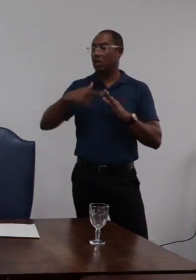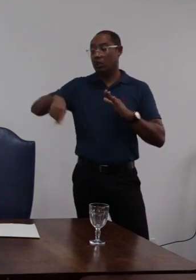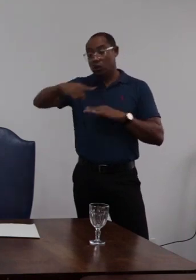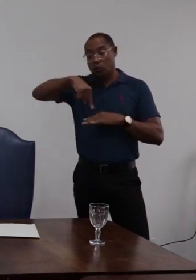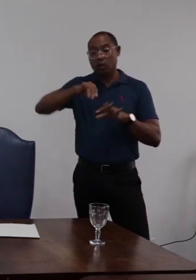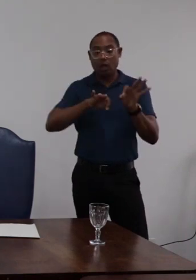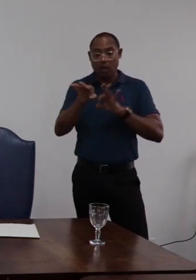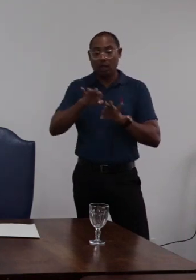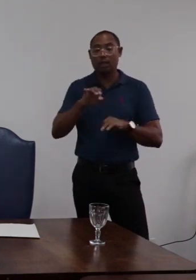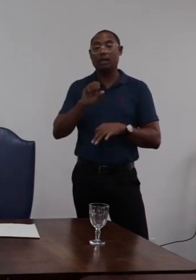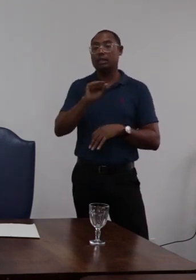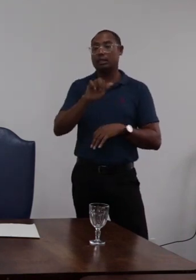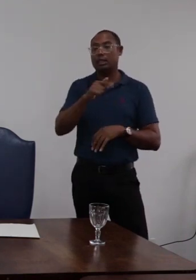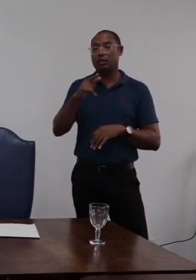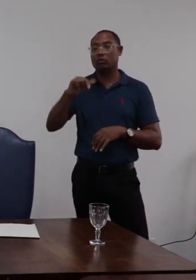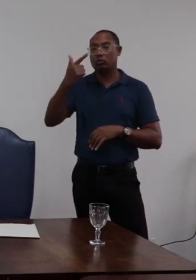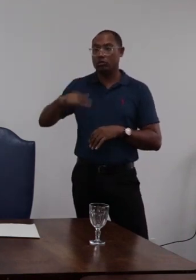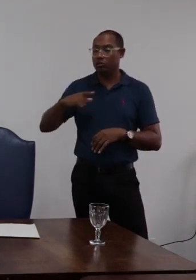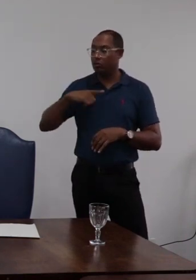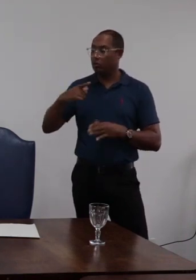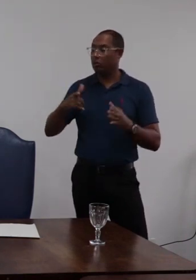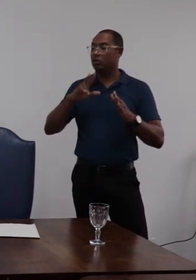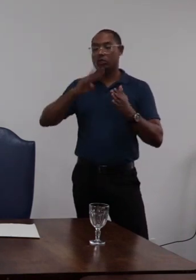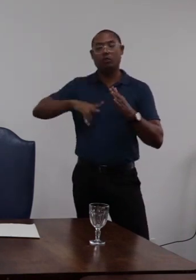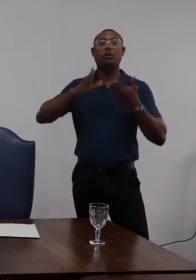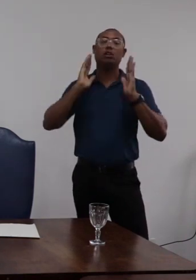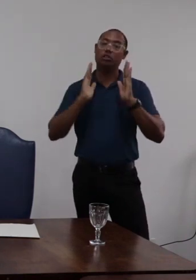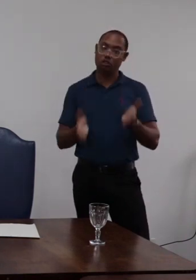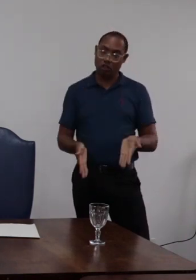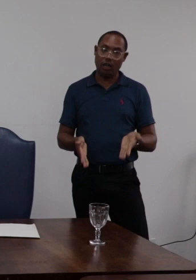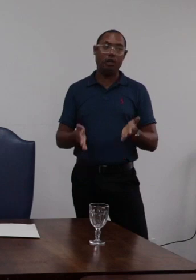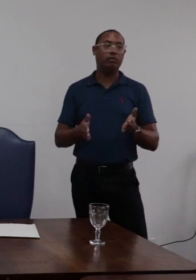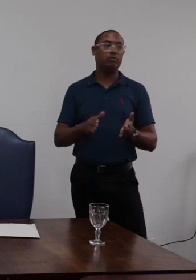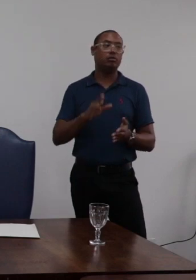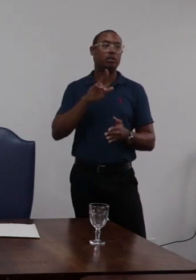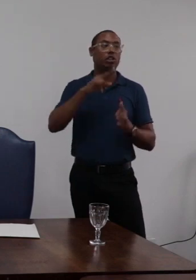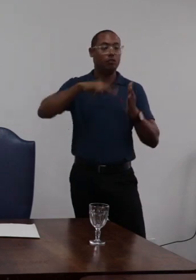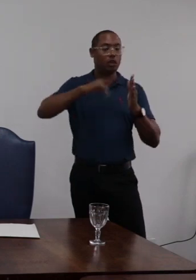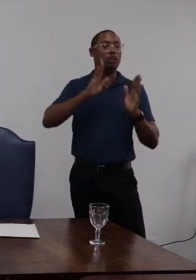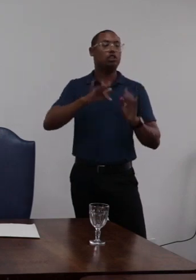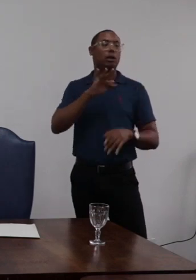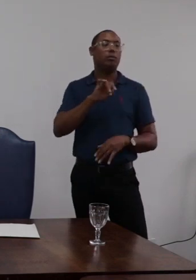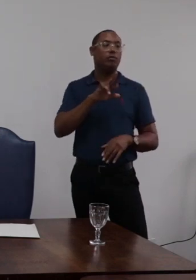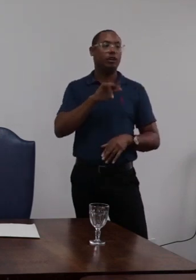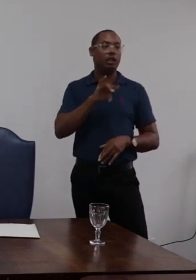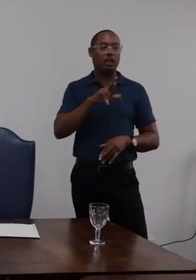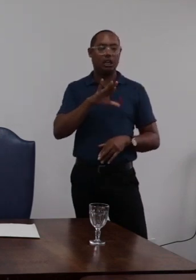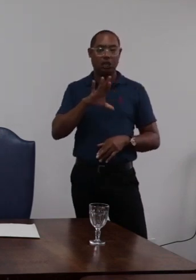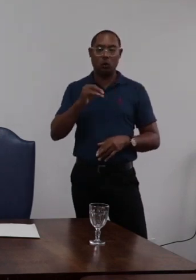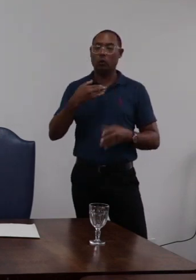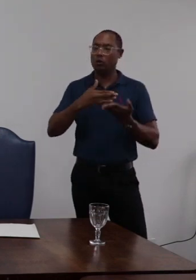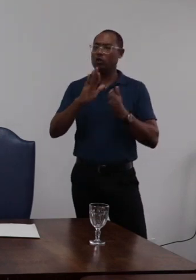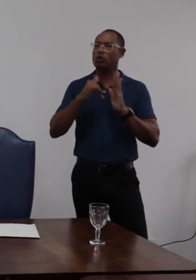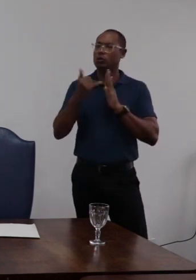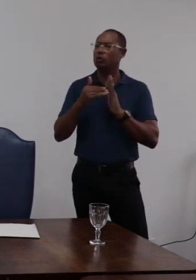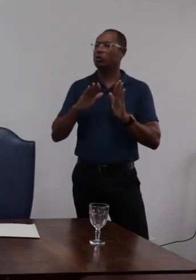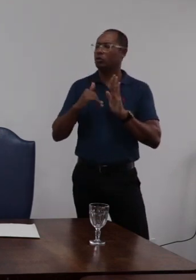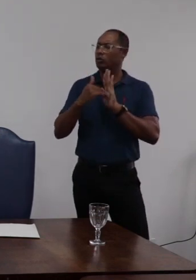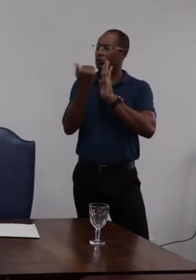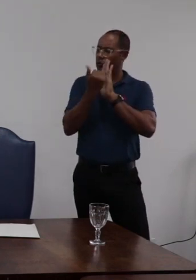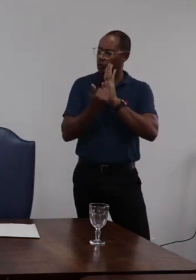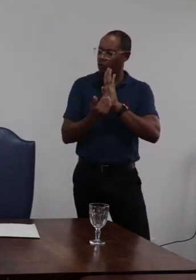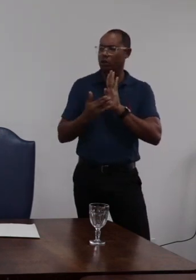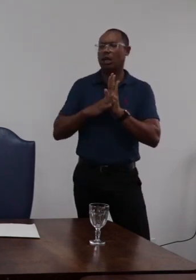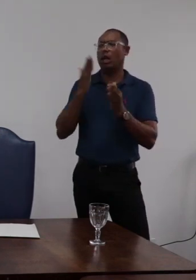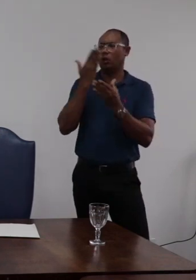sessão e aqui vou repetir um trecho que já foi lido aqui pelo conselheiro Frederico ante o exposto considerando tudo o que consta nos